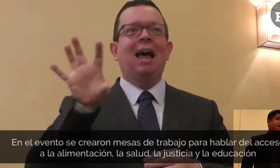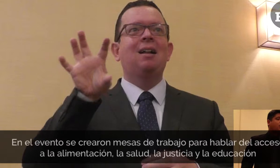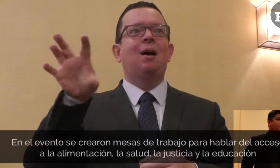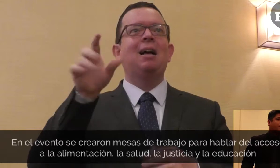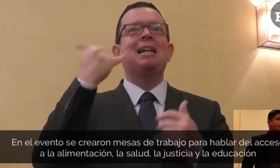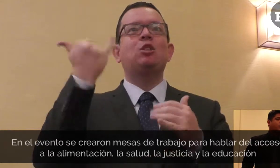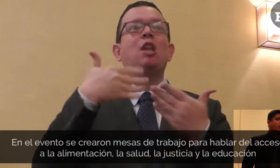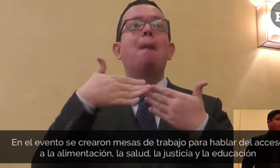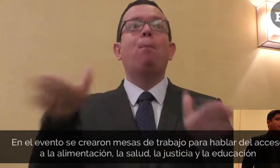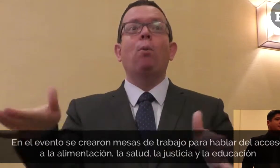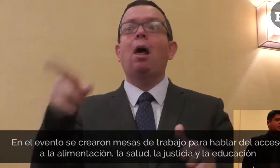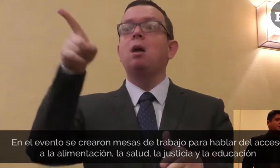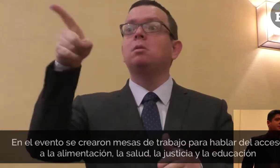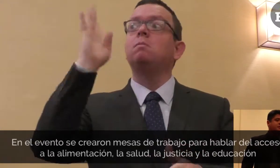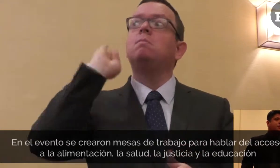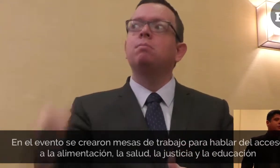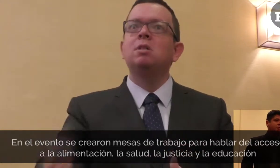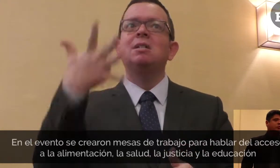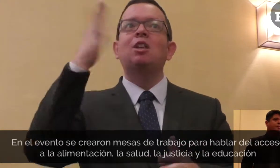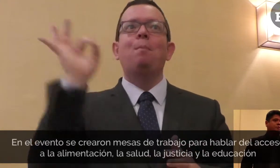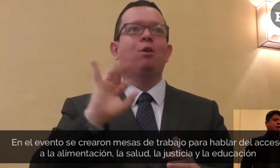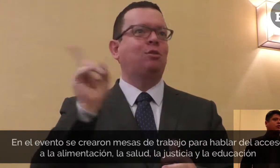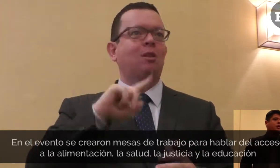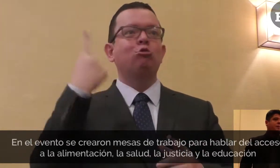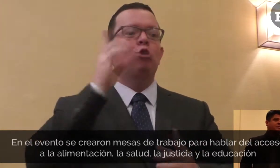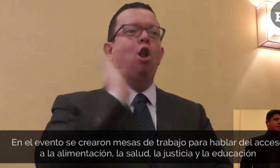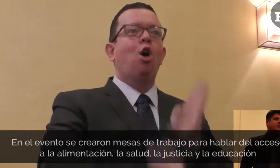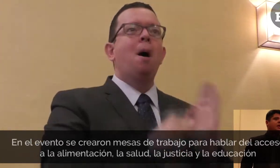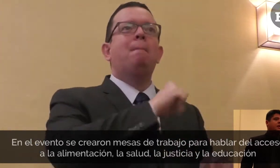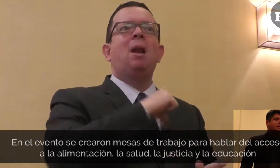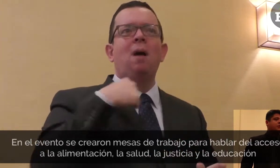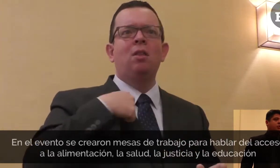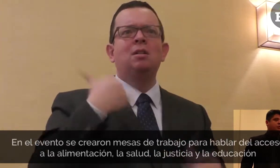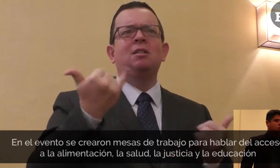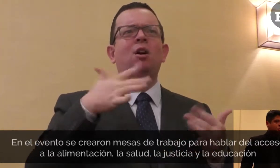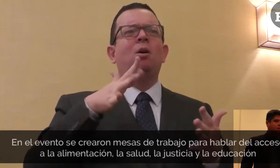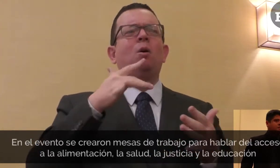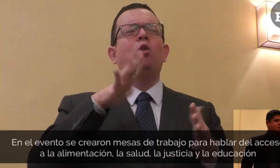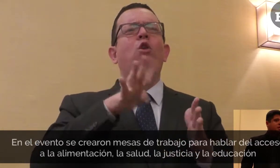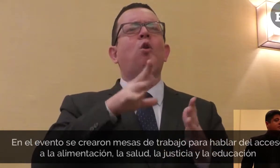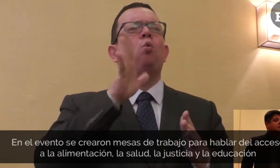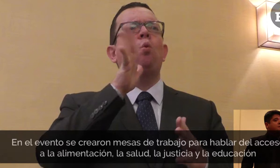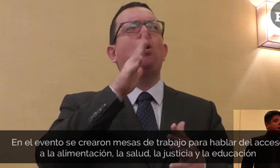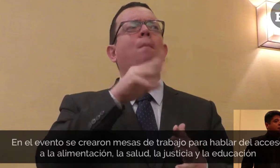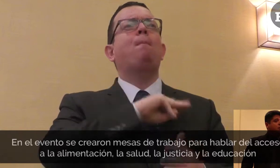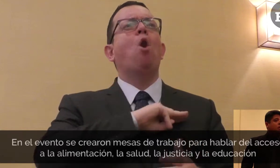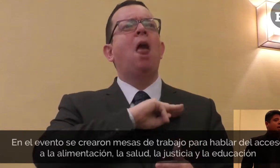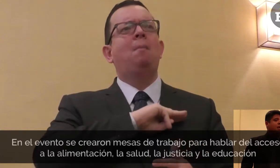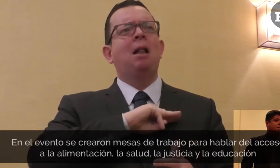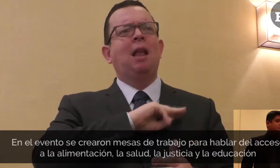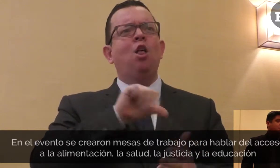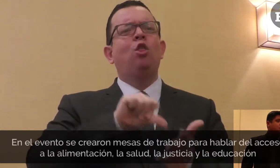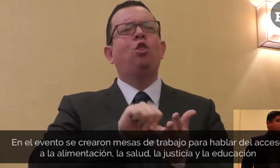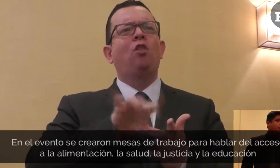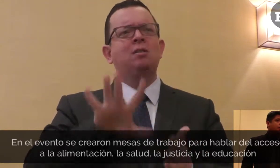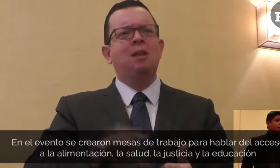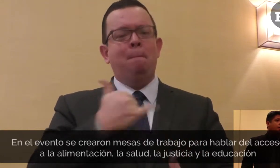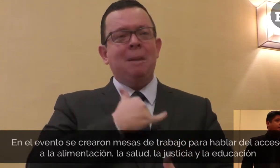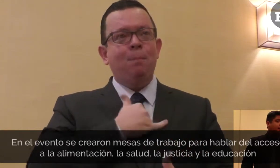incumplan con la cuota mínima de 5% de personas con discapacidad dentro de sus nóminas. Sin embargo, el mismo Estado,